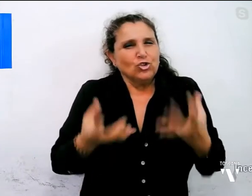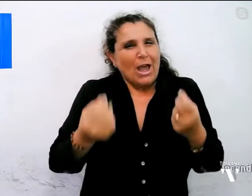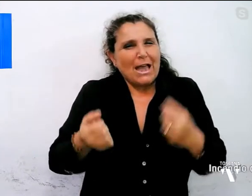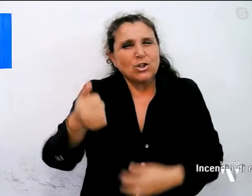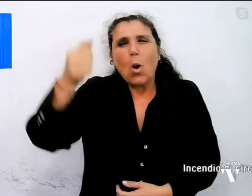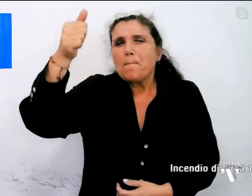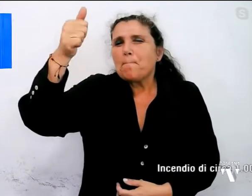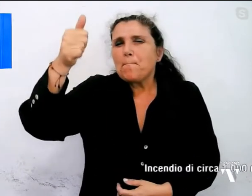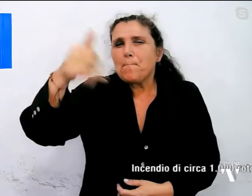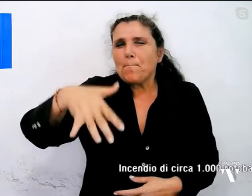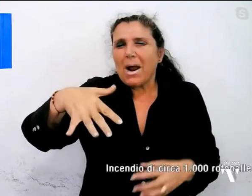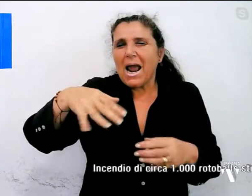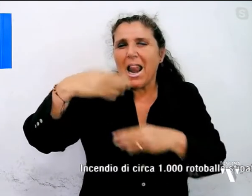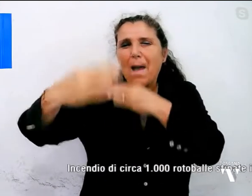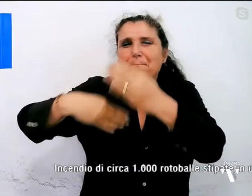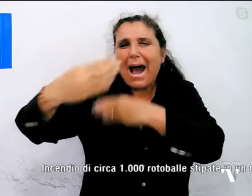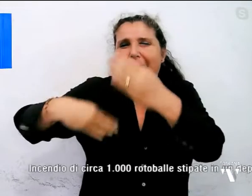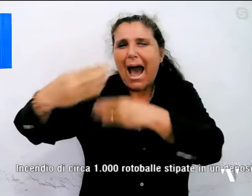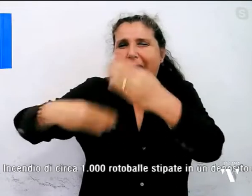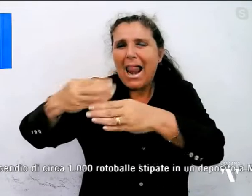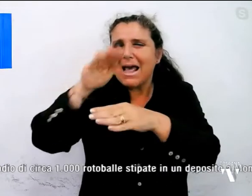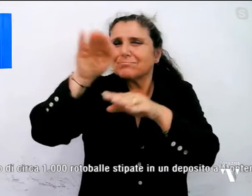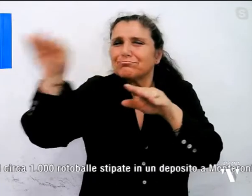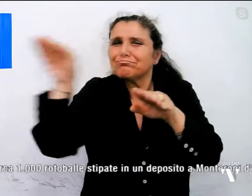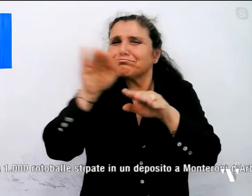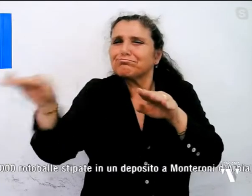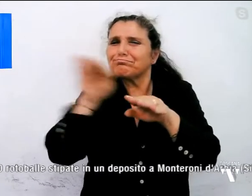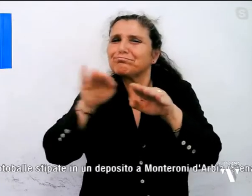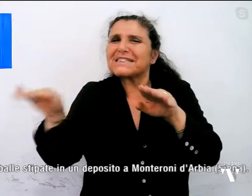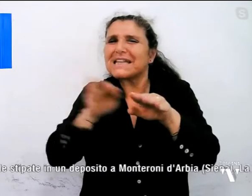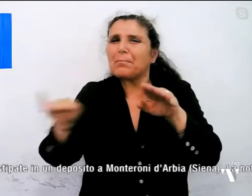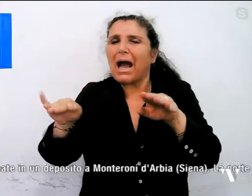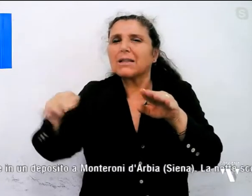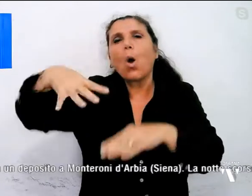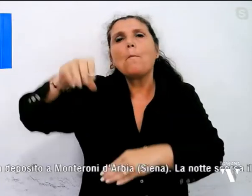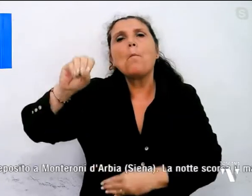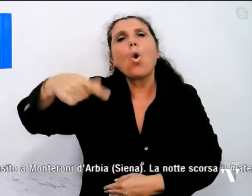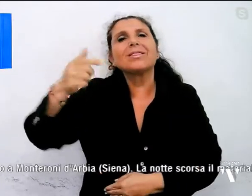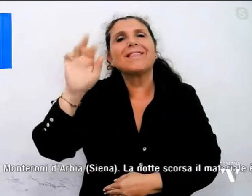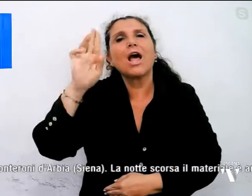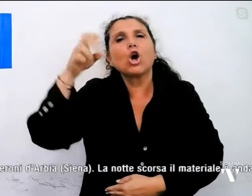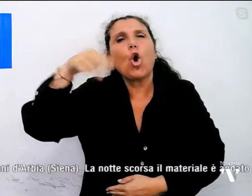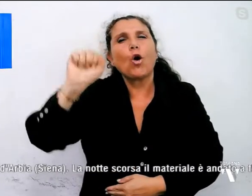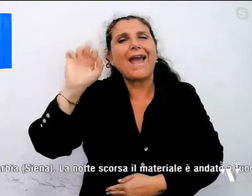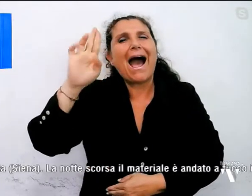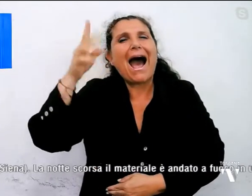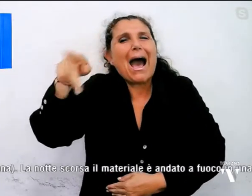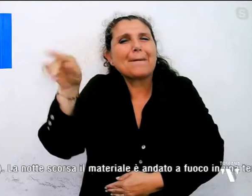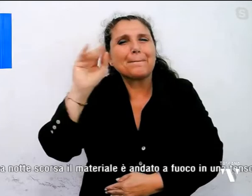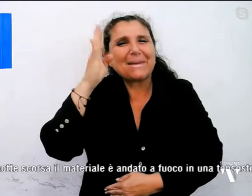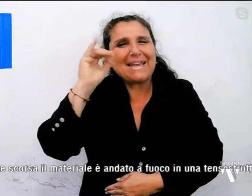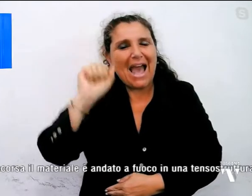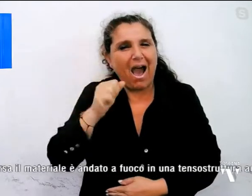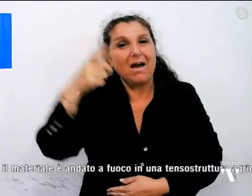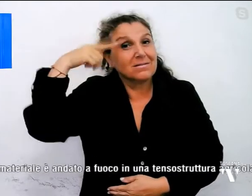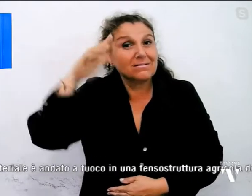rotoballe stipate in un deposito a Monteroni d'Arbia in provincia di Siena. La